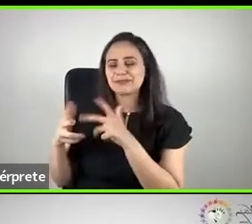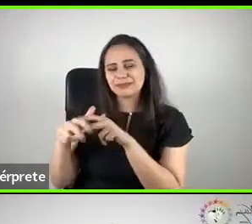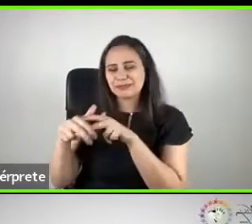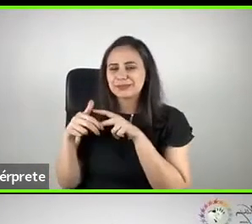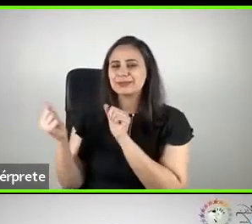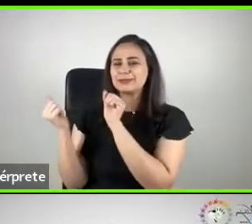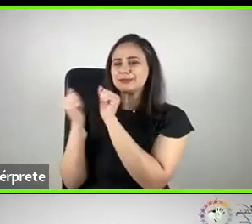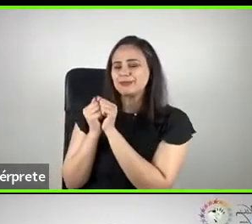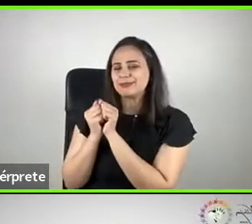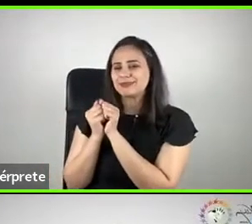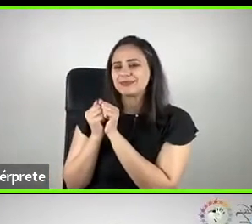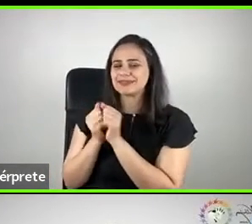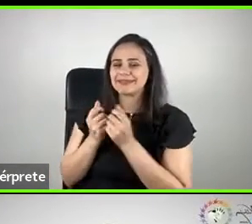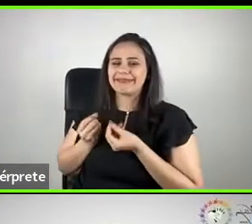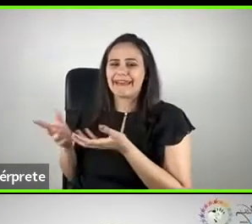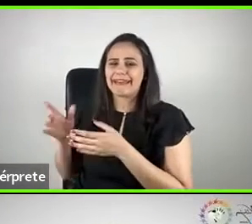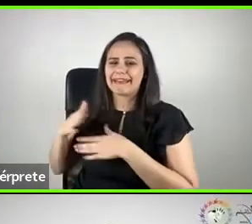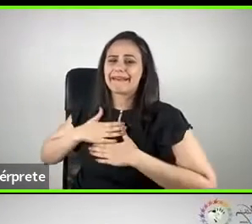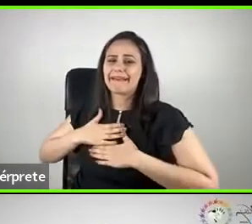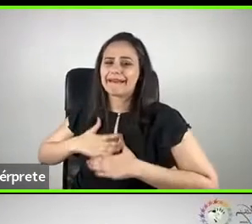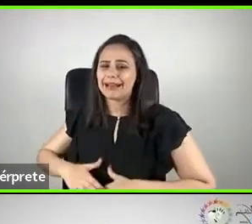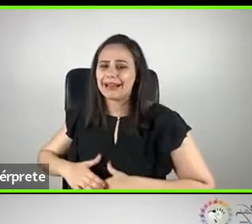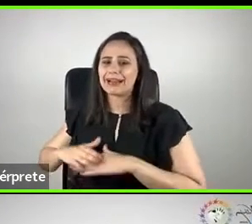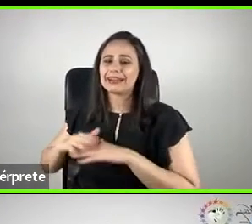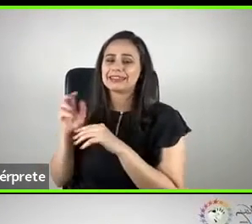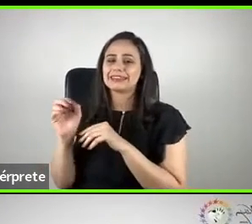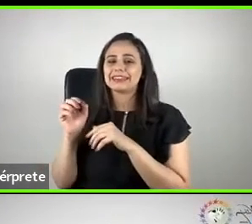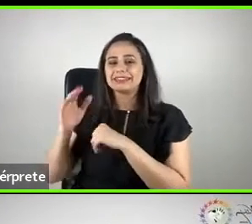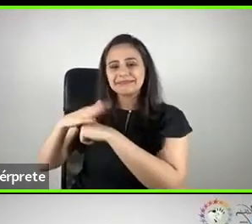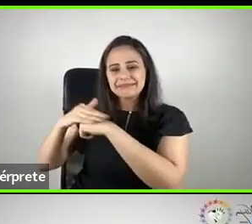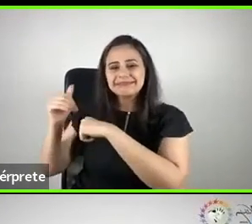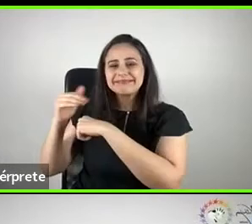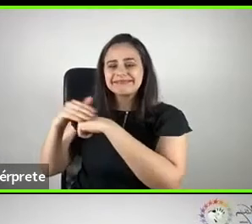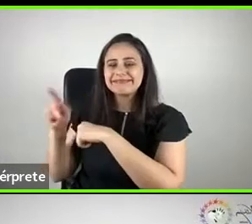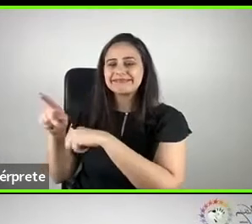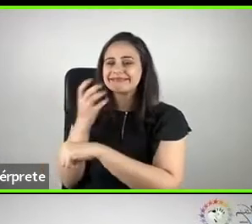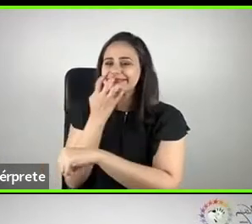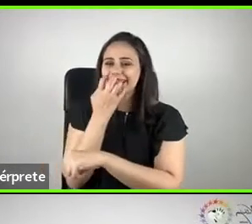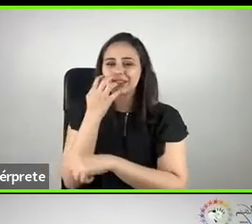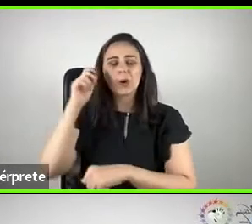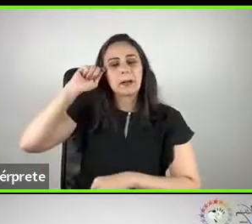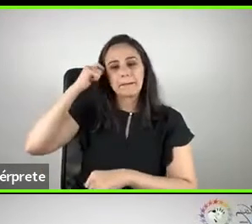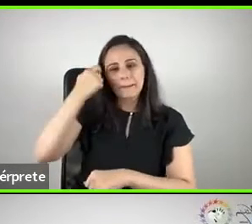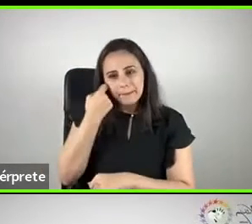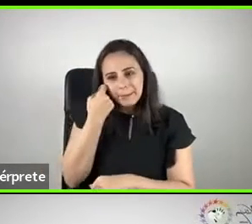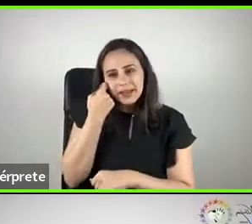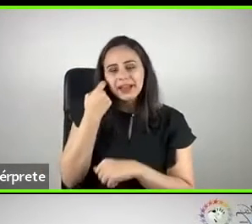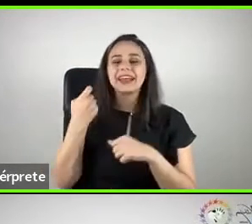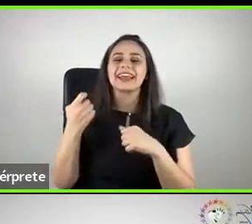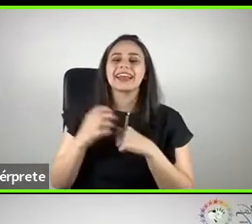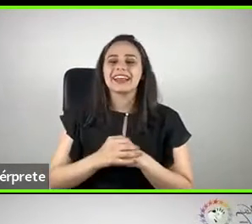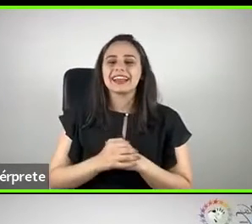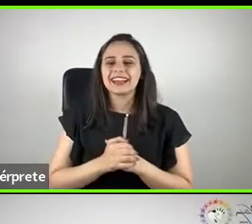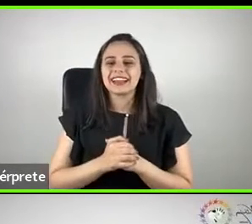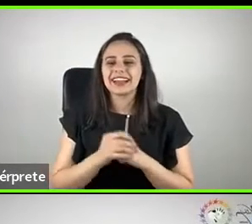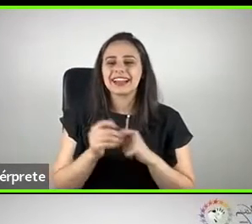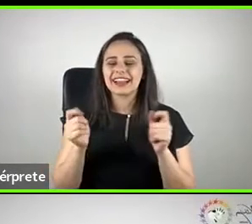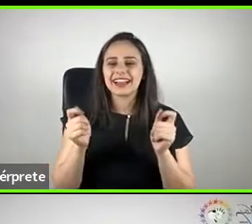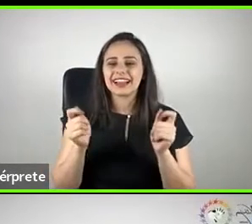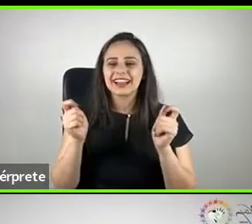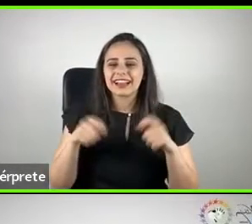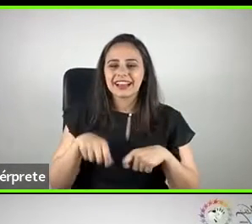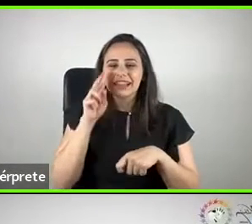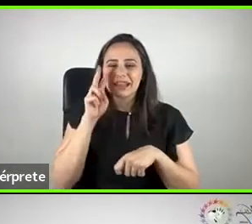até pra se acalmar. Esse é o Mufasa, meu cachorrinho preto aí, que ele ama, ele tá até trazendo o bocinho